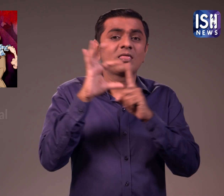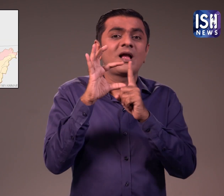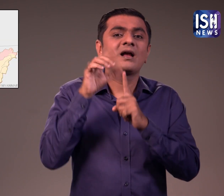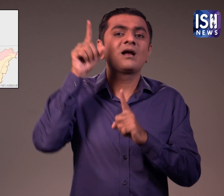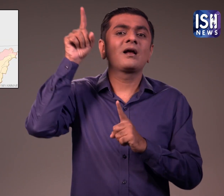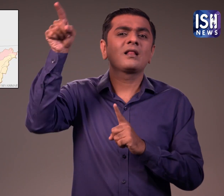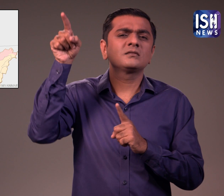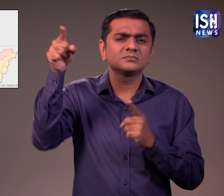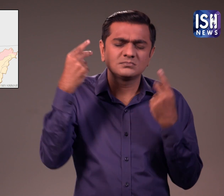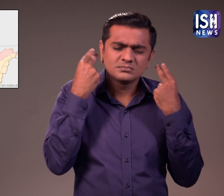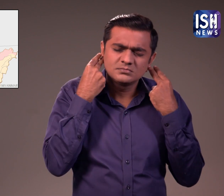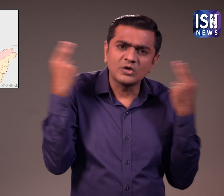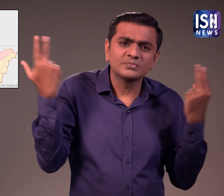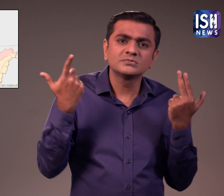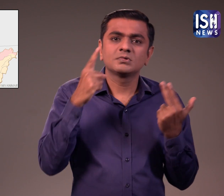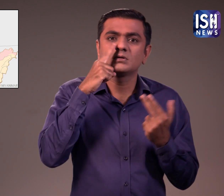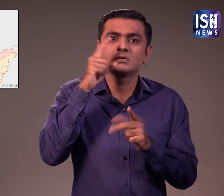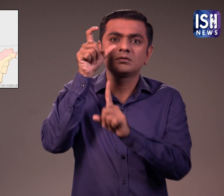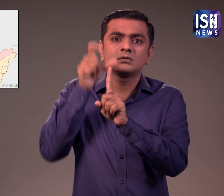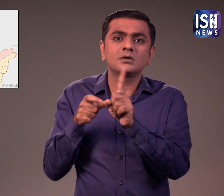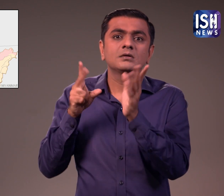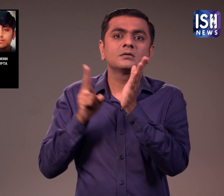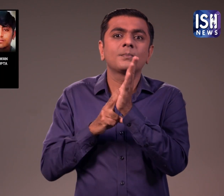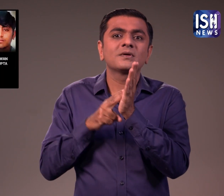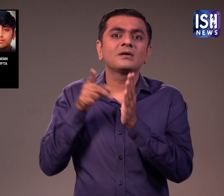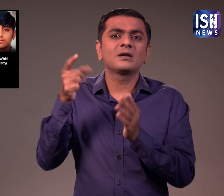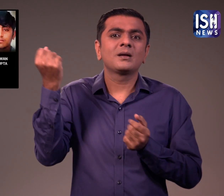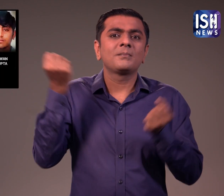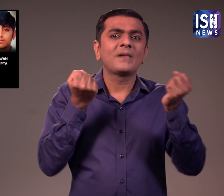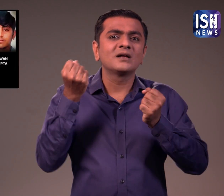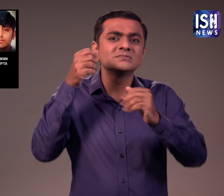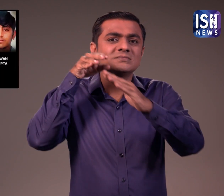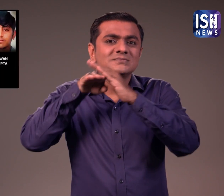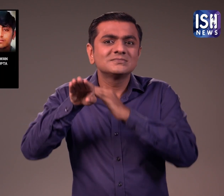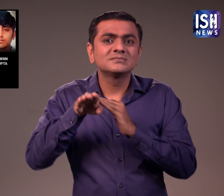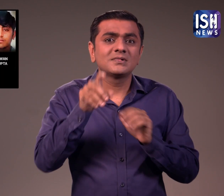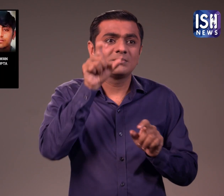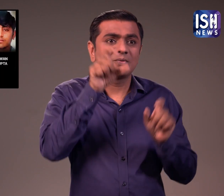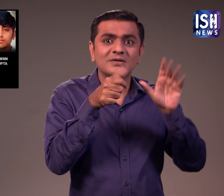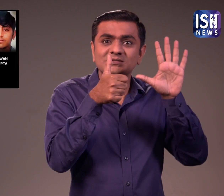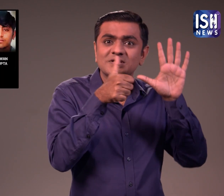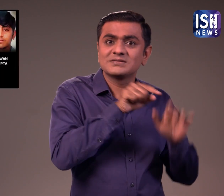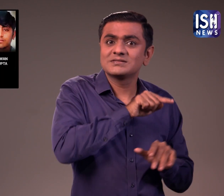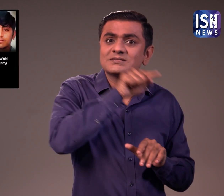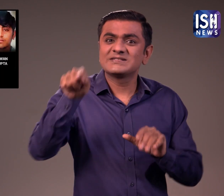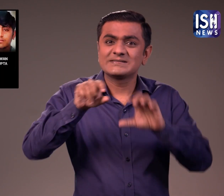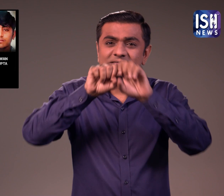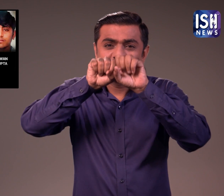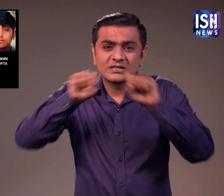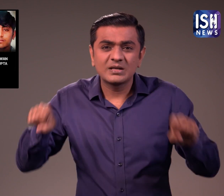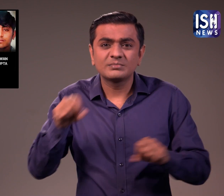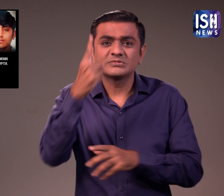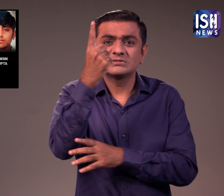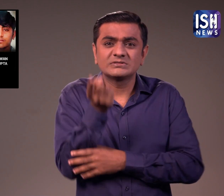दिल्ली के प्रसिद्धन निल्भया रेप केस को याद करे जहां उसके साथ एक बस के अंदर 6 आदमियों ने बलातकार किया था